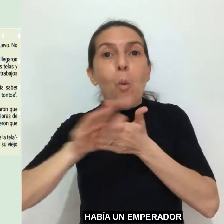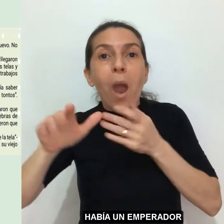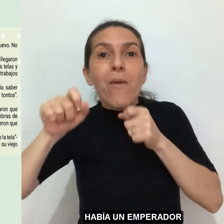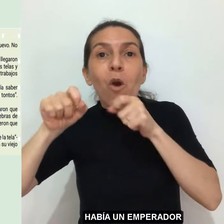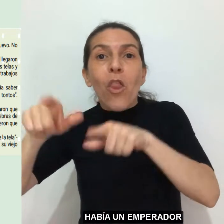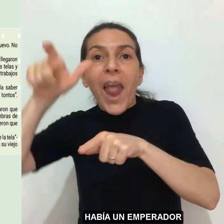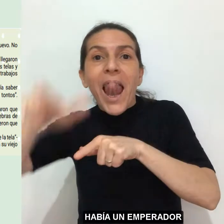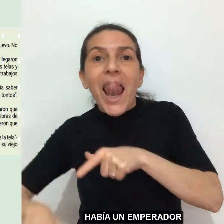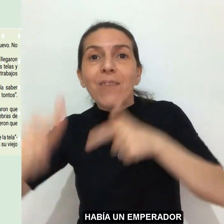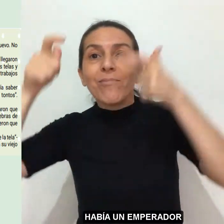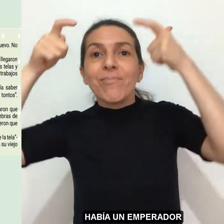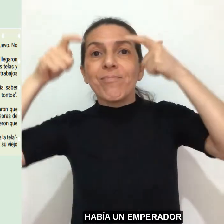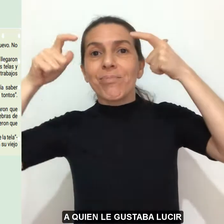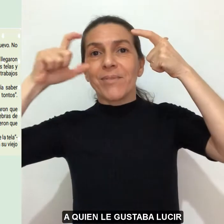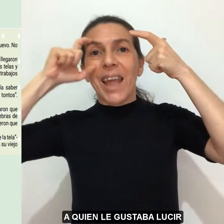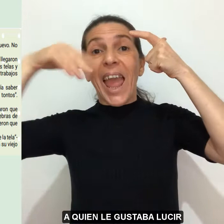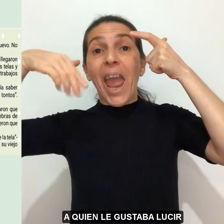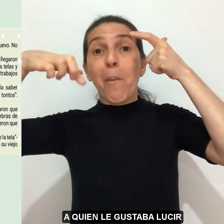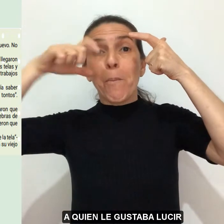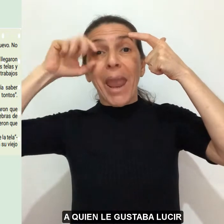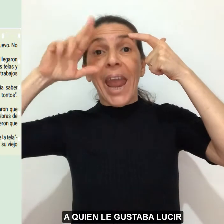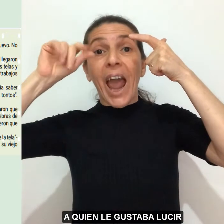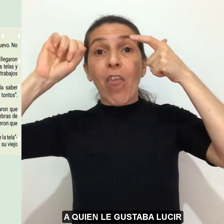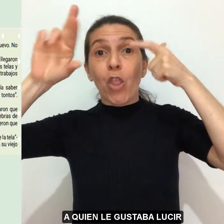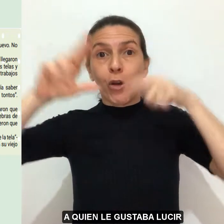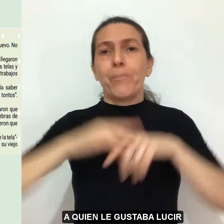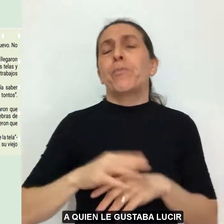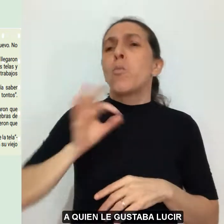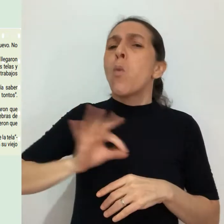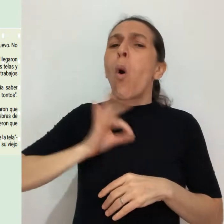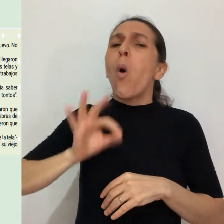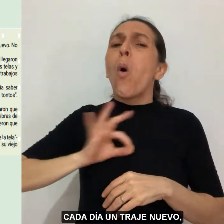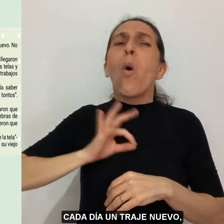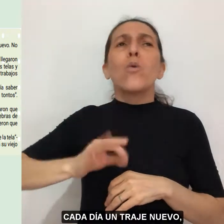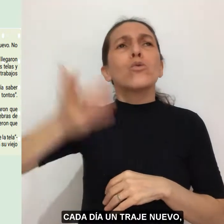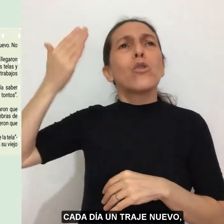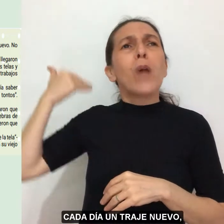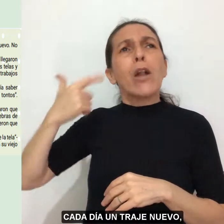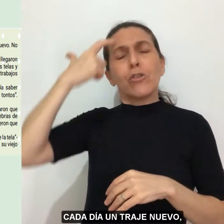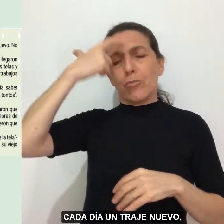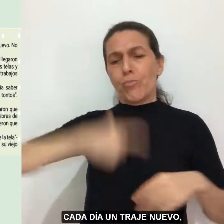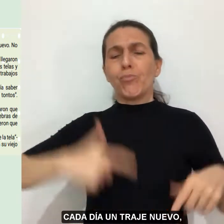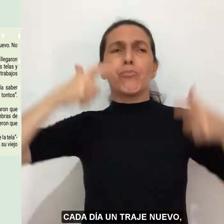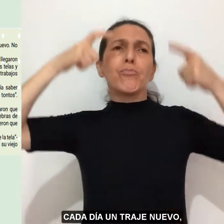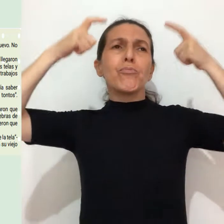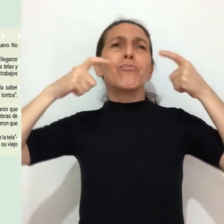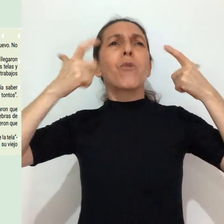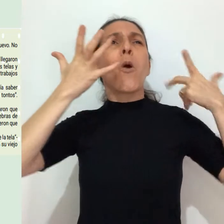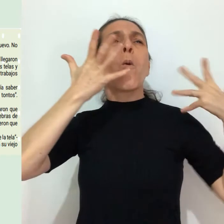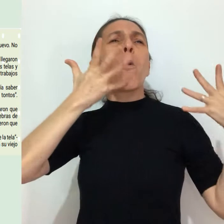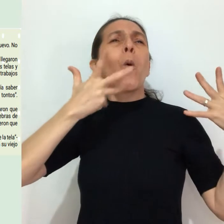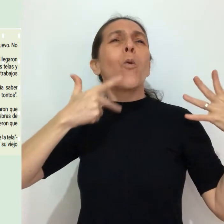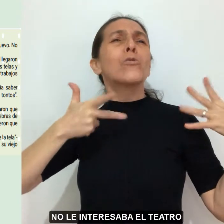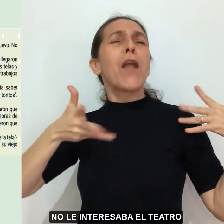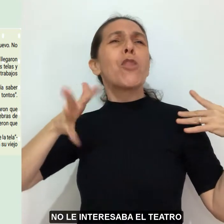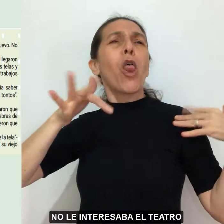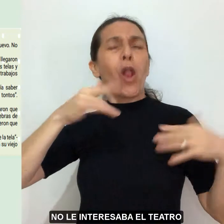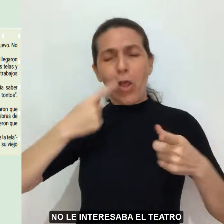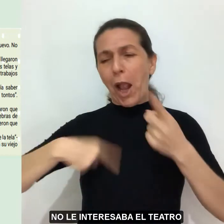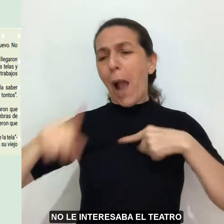un emperador a quien le gustaba lucir cada día un traje nuevo. No le interesaba